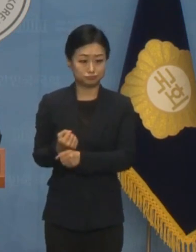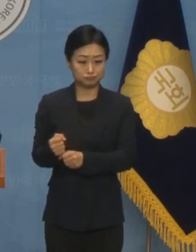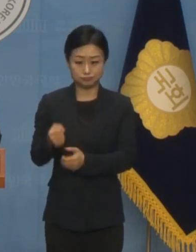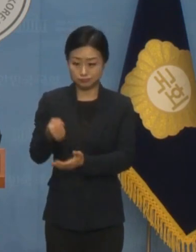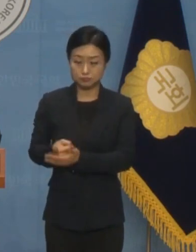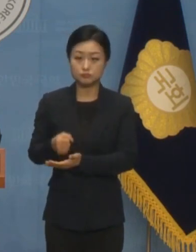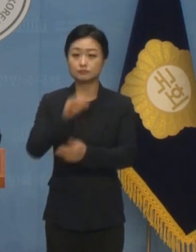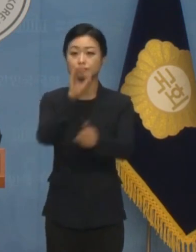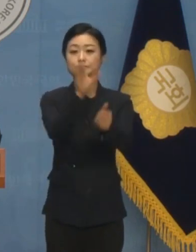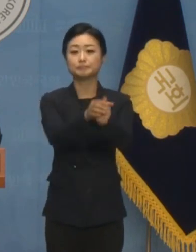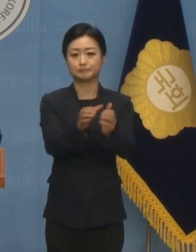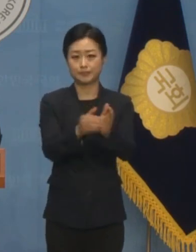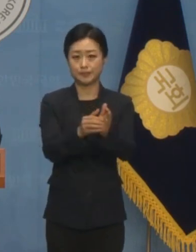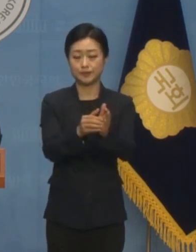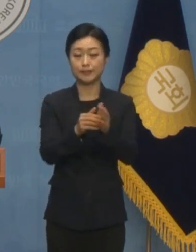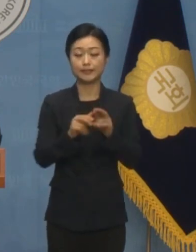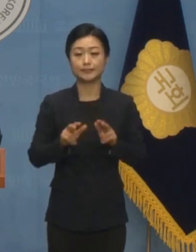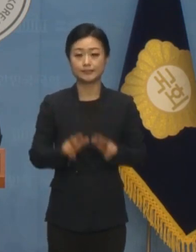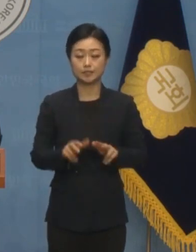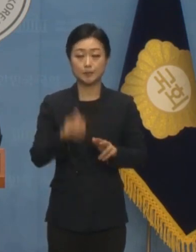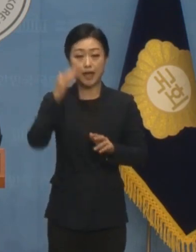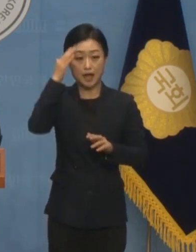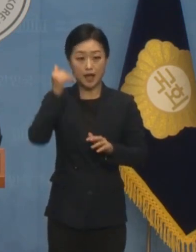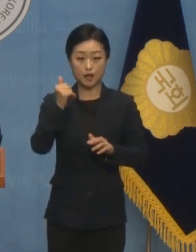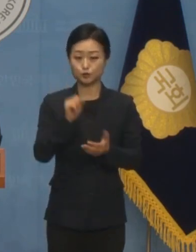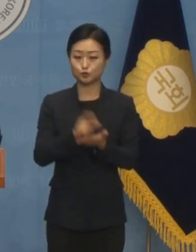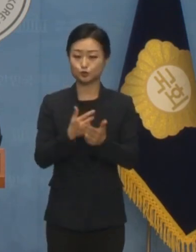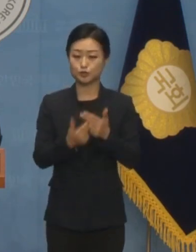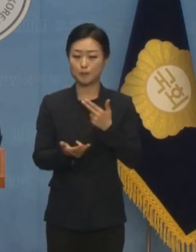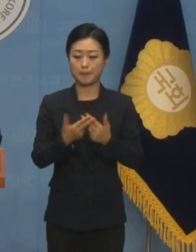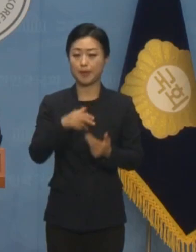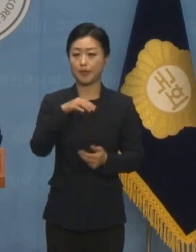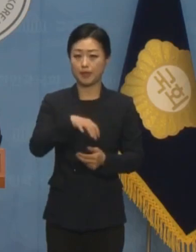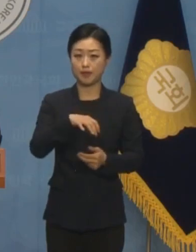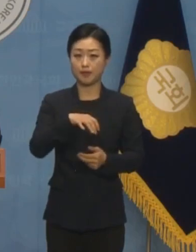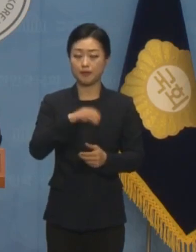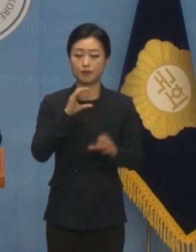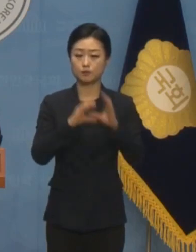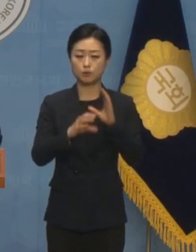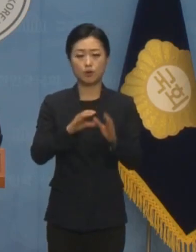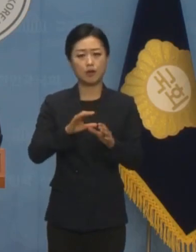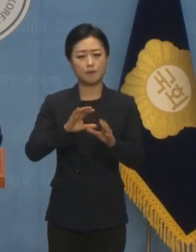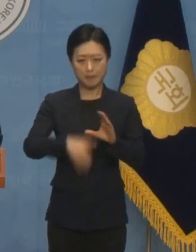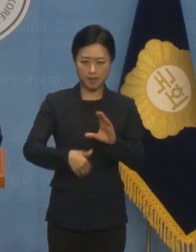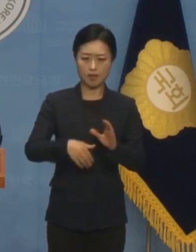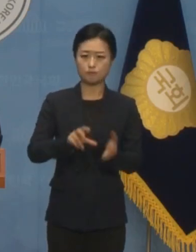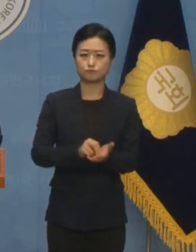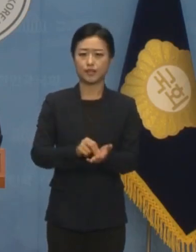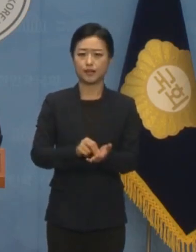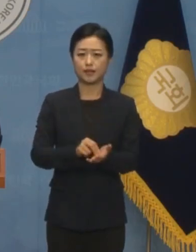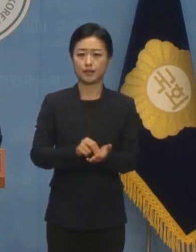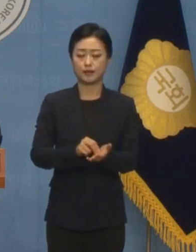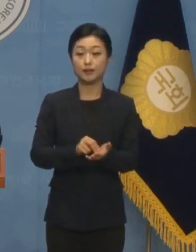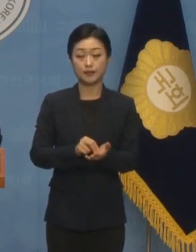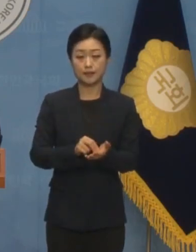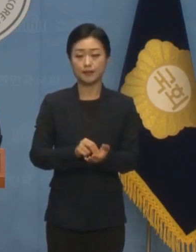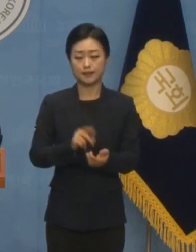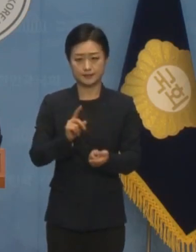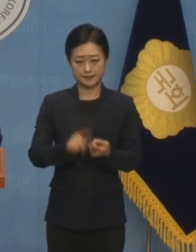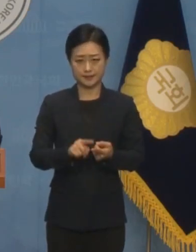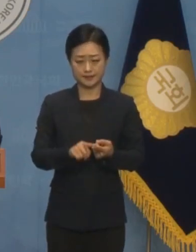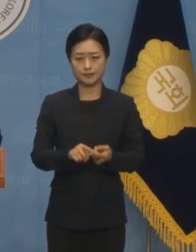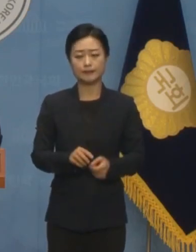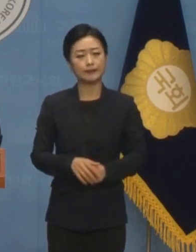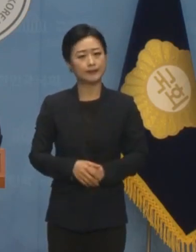현 대한축구협회의 불통의 모습을 다시 한번 여지없이 보여준